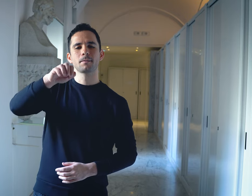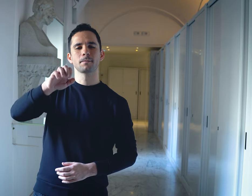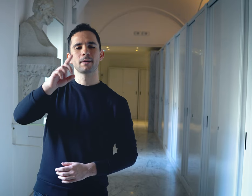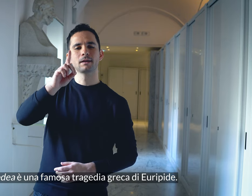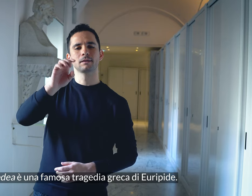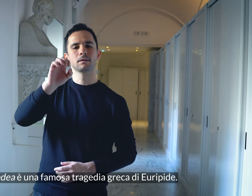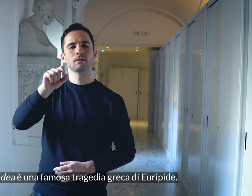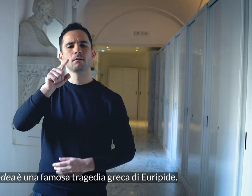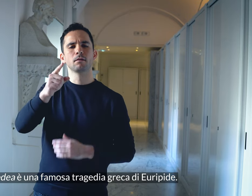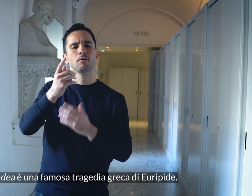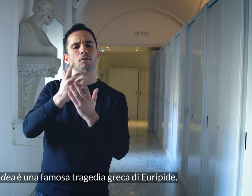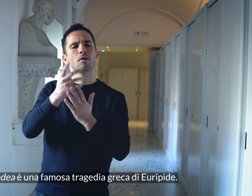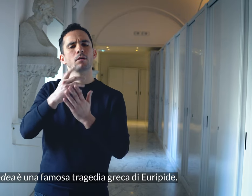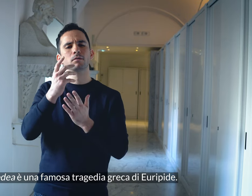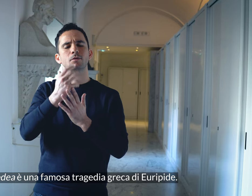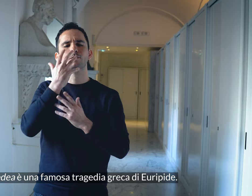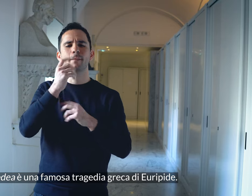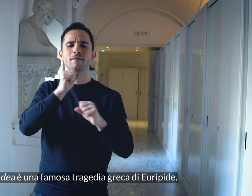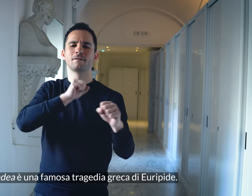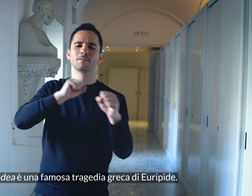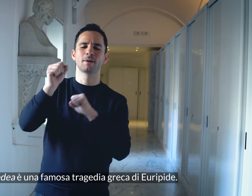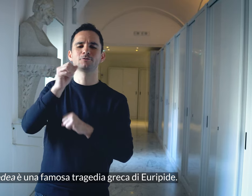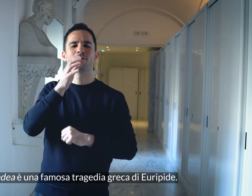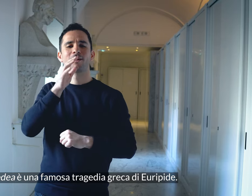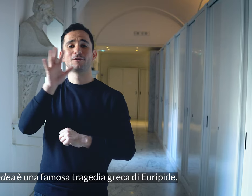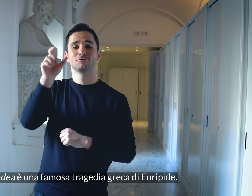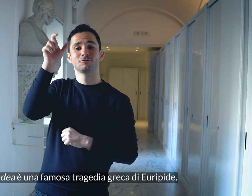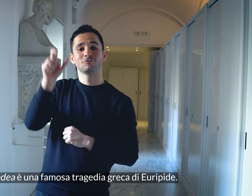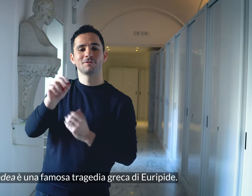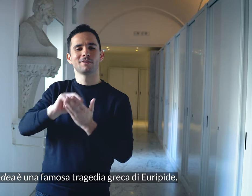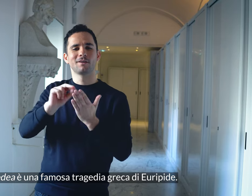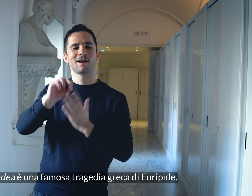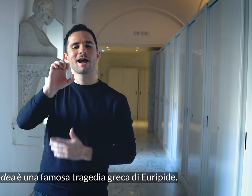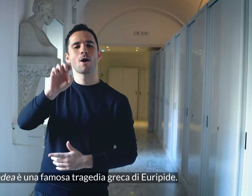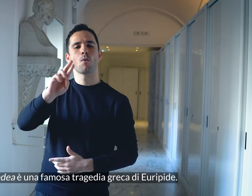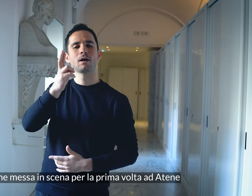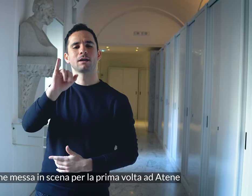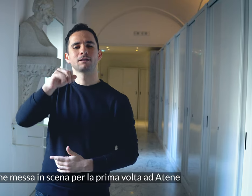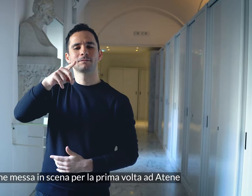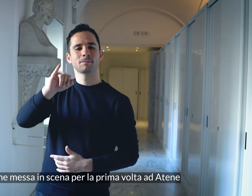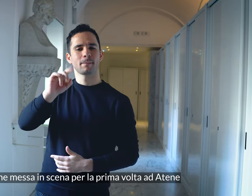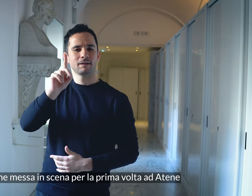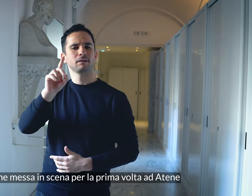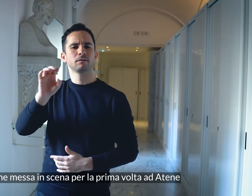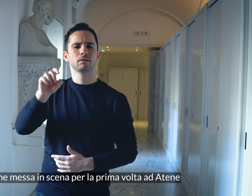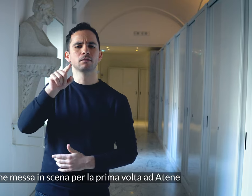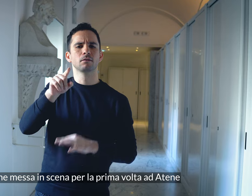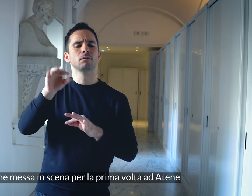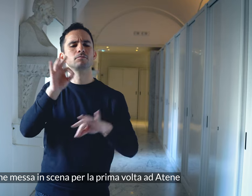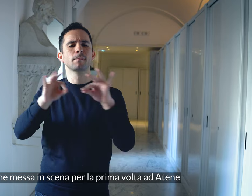Medea è una famosa tragedia greca di Euripide. Viene messa in scena per la prima